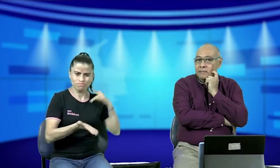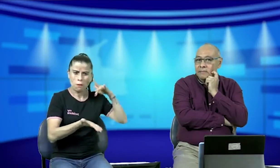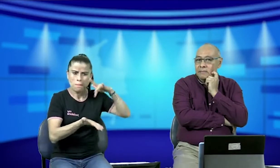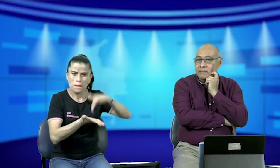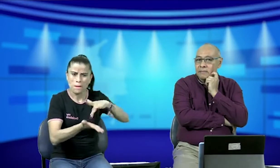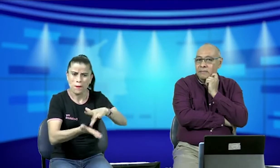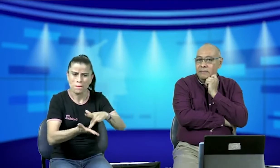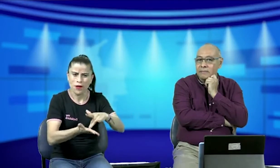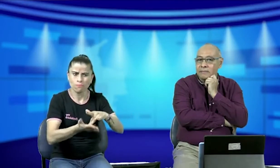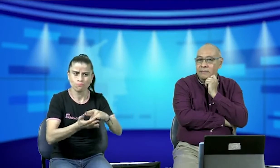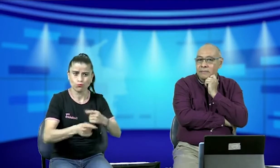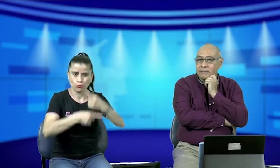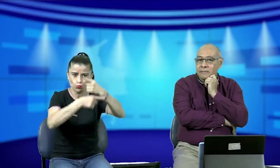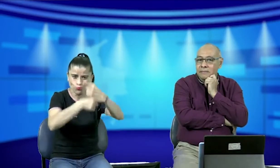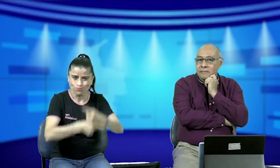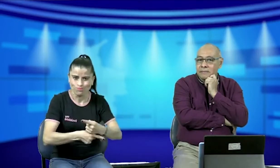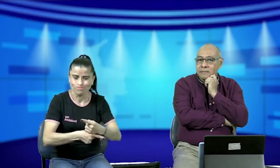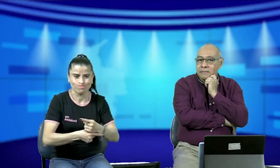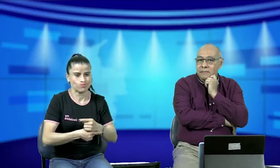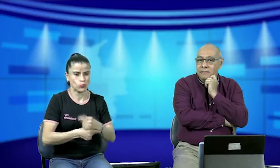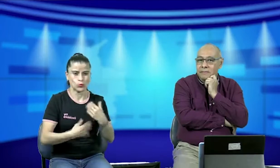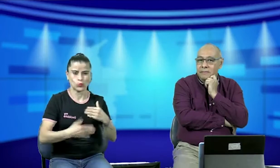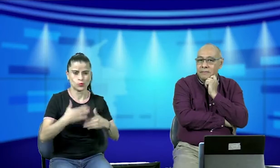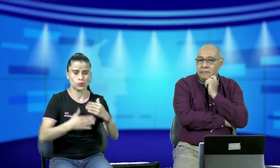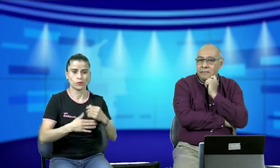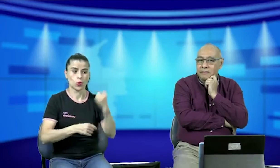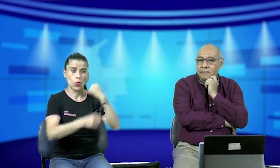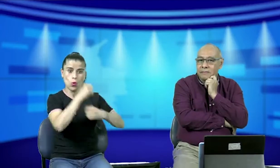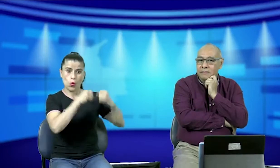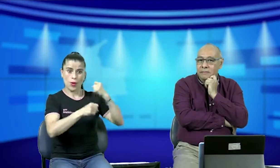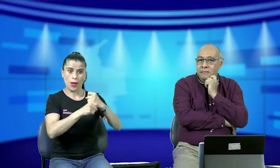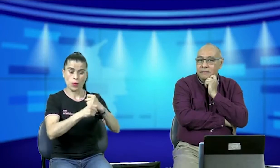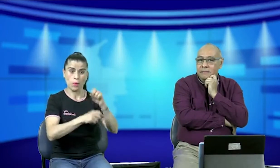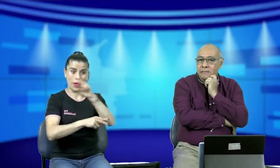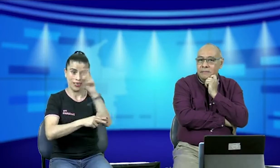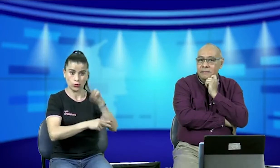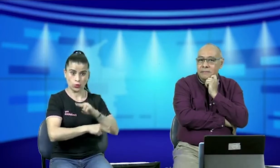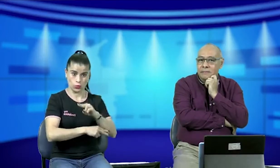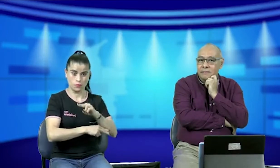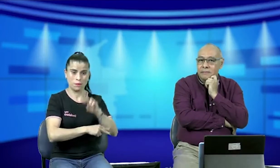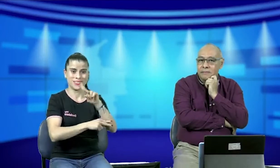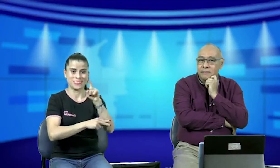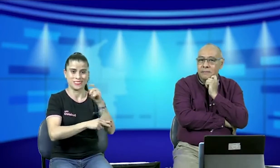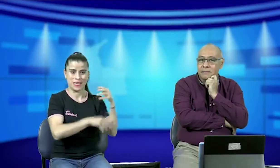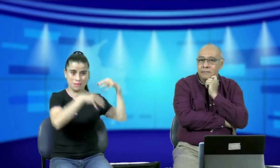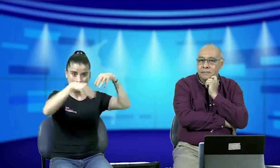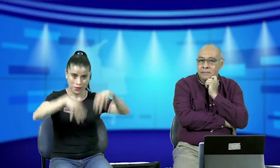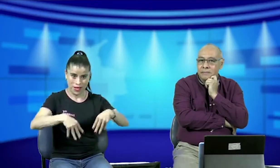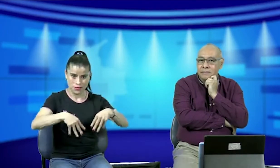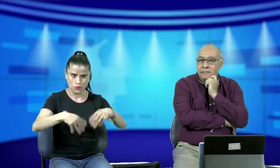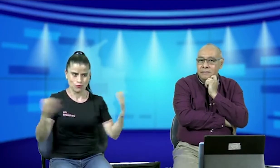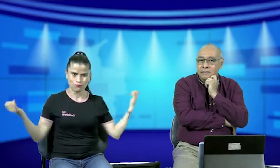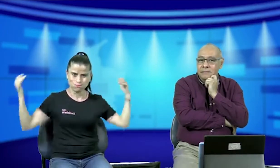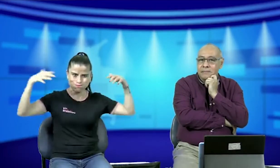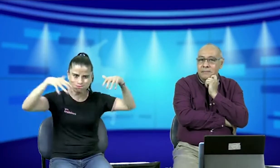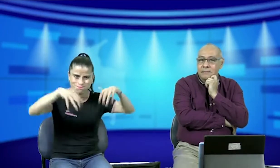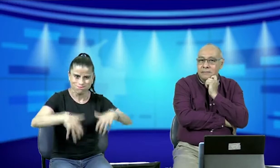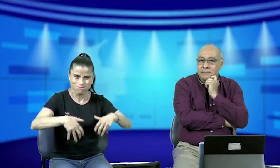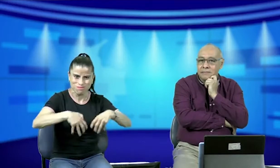¿cómo ha sido nuestra experiencia en participación? hemos visto que no se ha cumplido el año pasado en marzo, cuando hicimos el 26 de marzo que